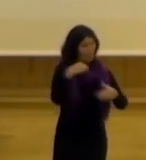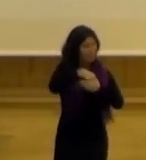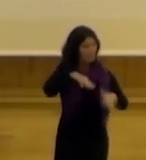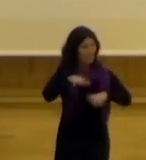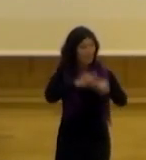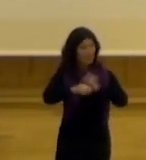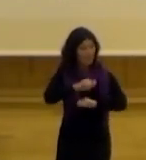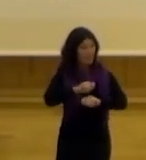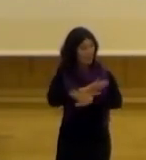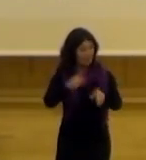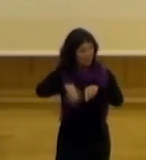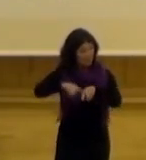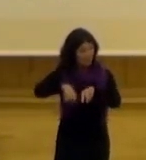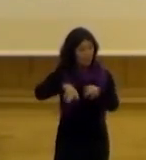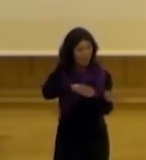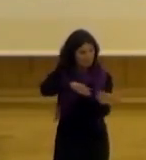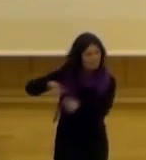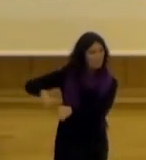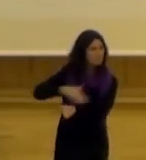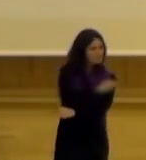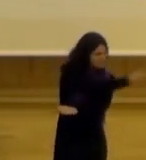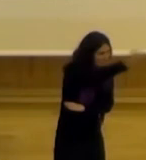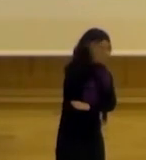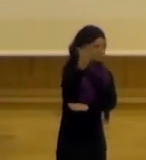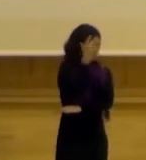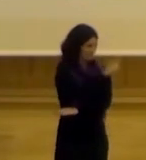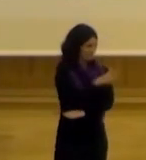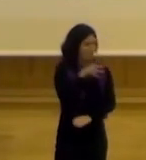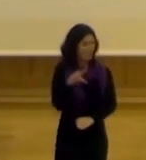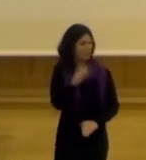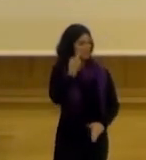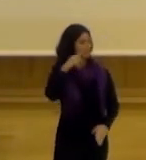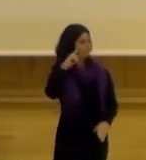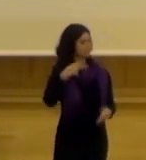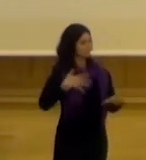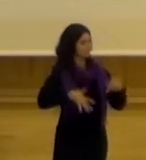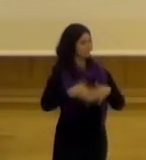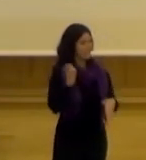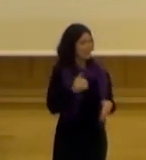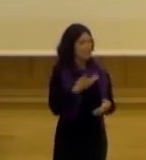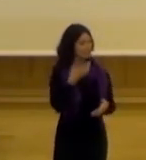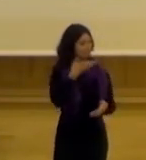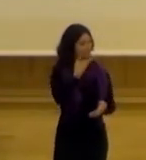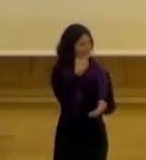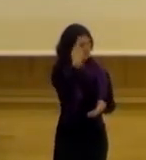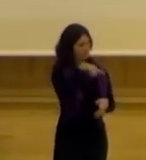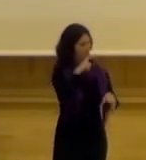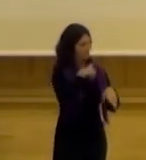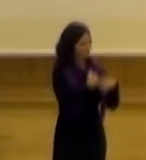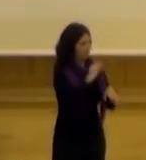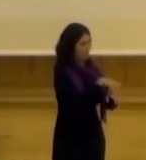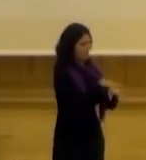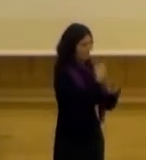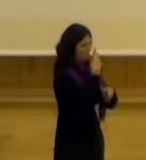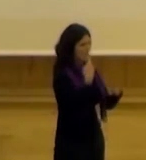asociaciones porque si no termina siendo bastante endogámico digamos y ya tienen un repertorio de conocimiento de interacción con la administración